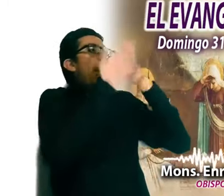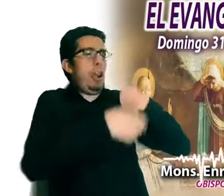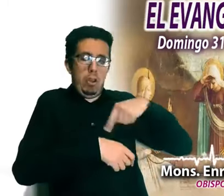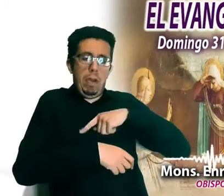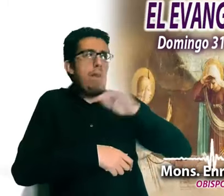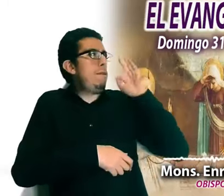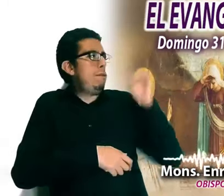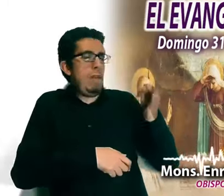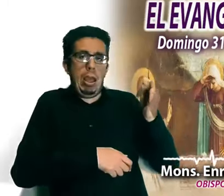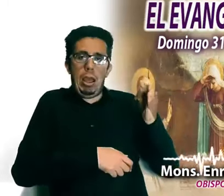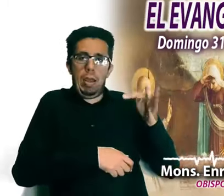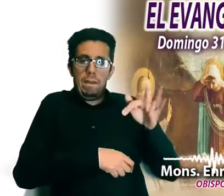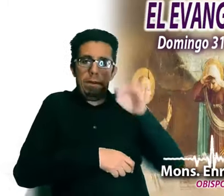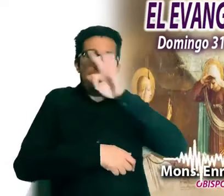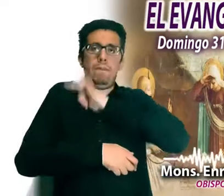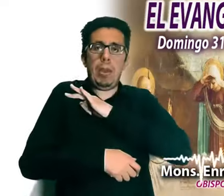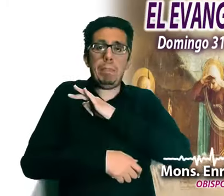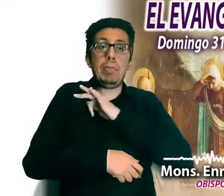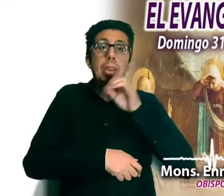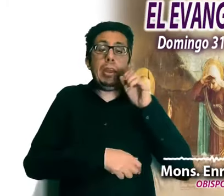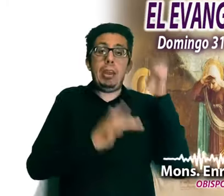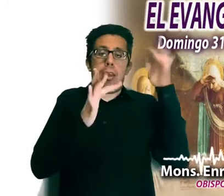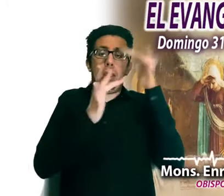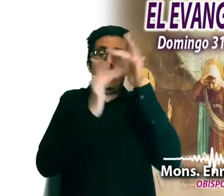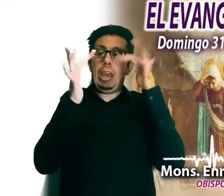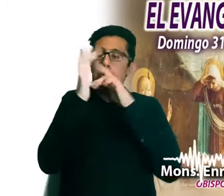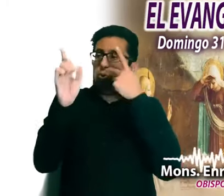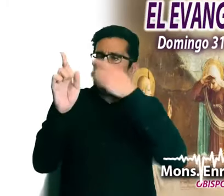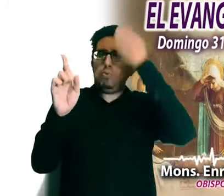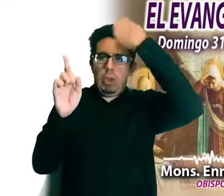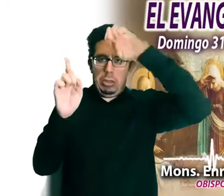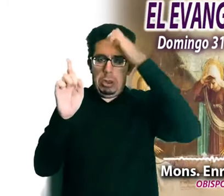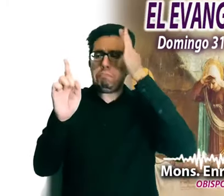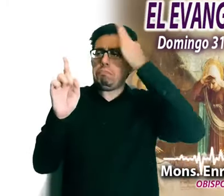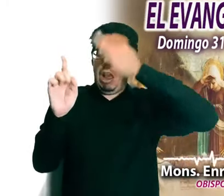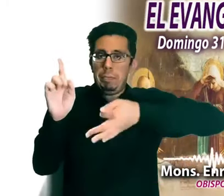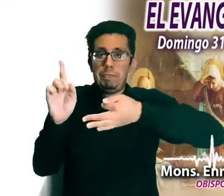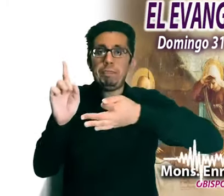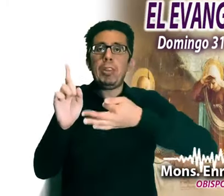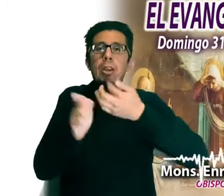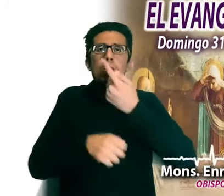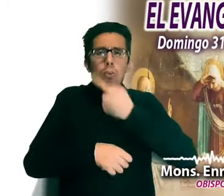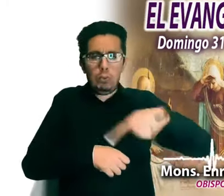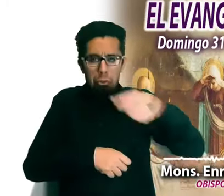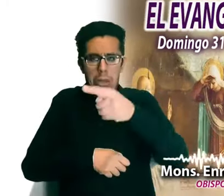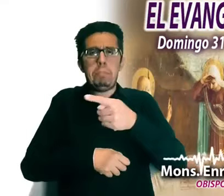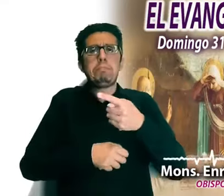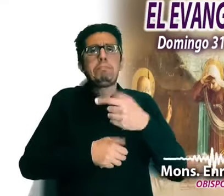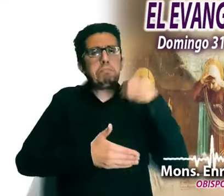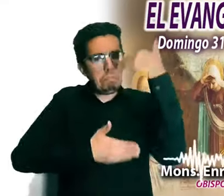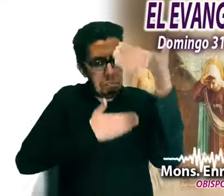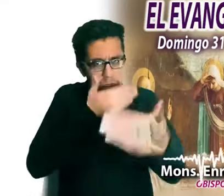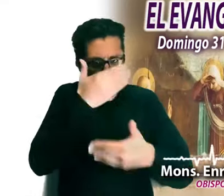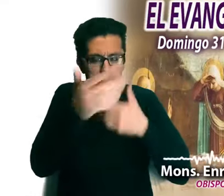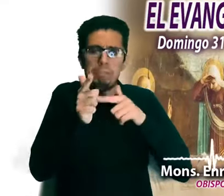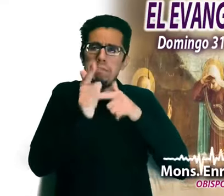testimonio y una experiencia de Jesús resucitado. Adelante pues, no es hora de temores